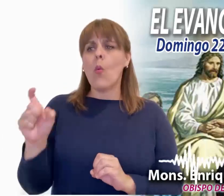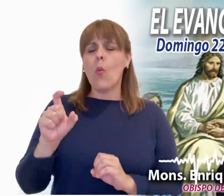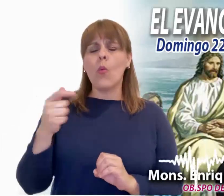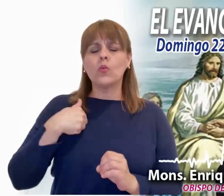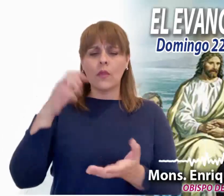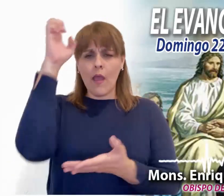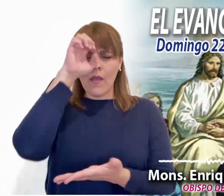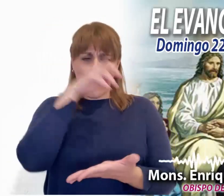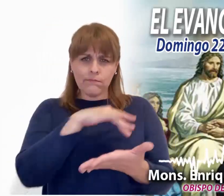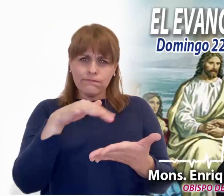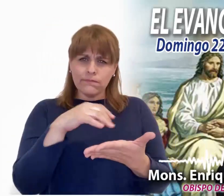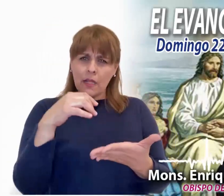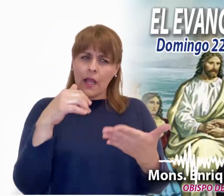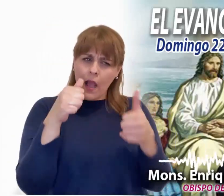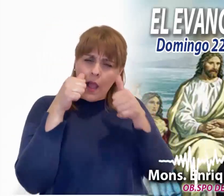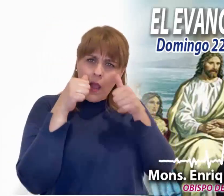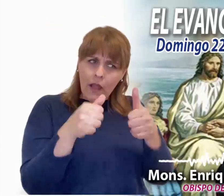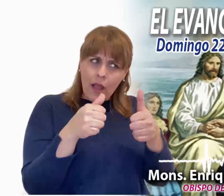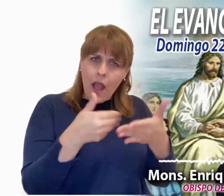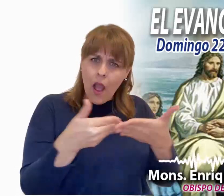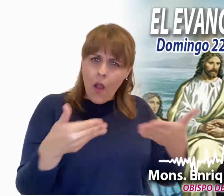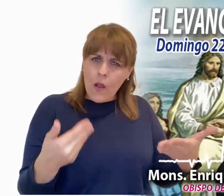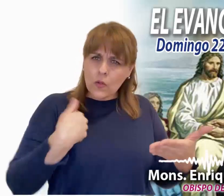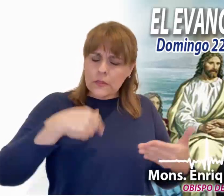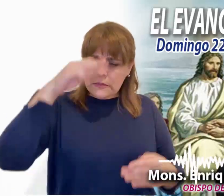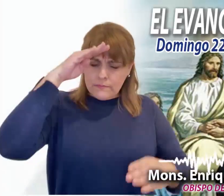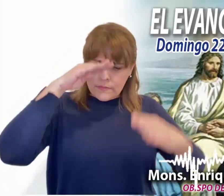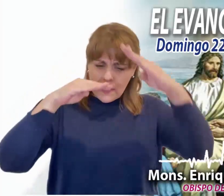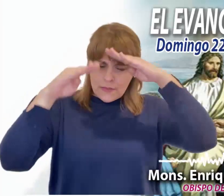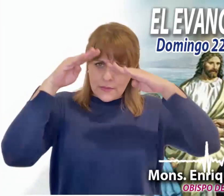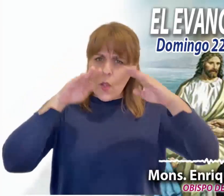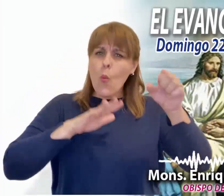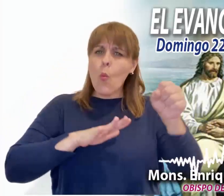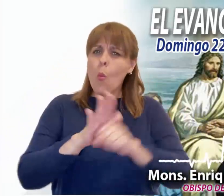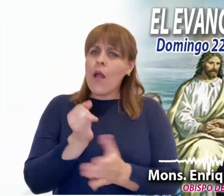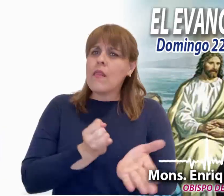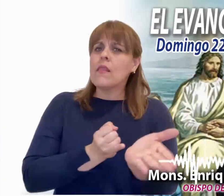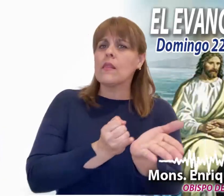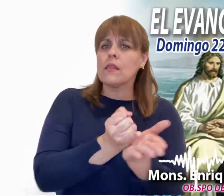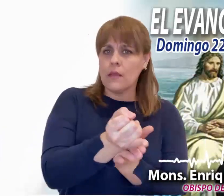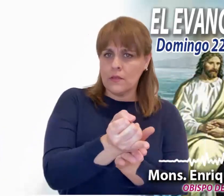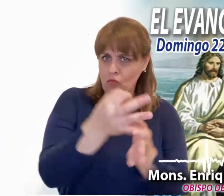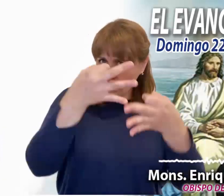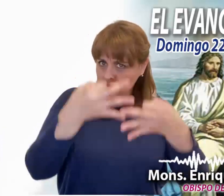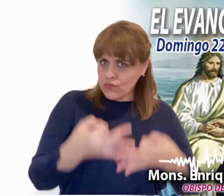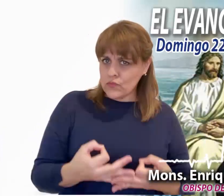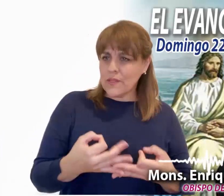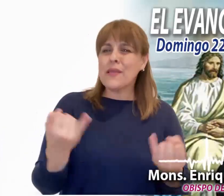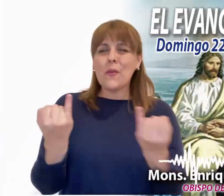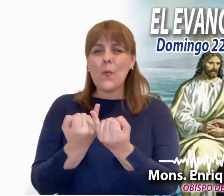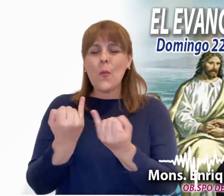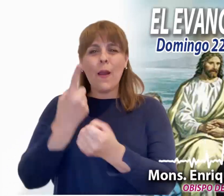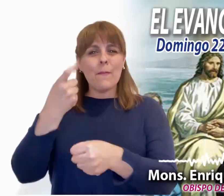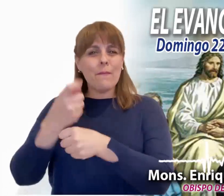Después de escuchar el Evangelio, necesitamos hacer una verdadera elección. Así